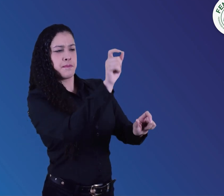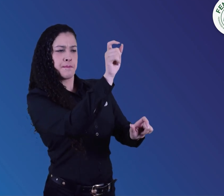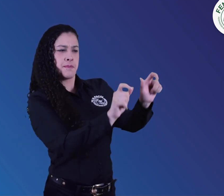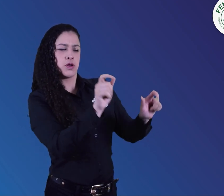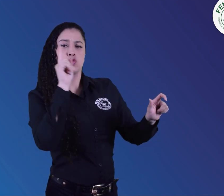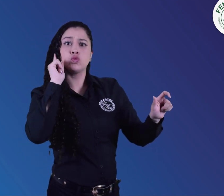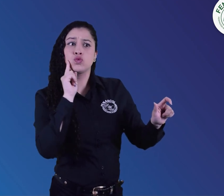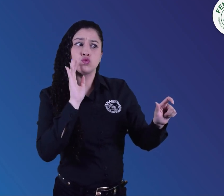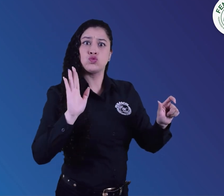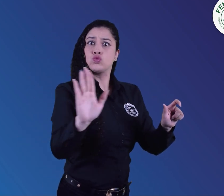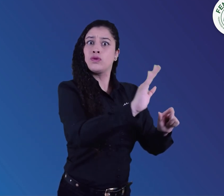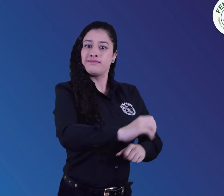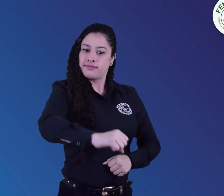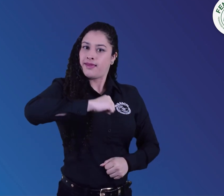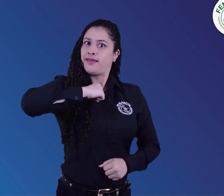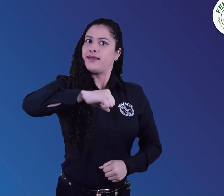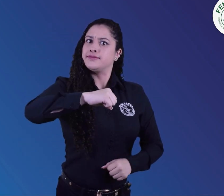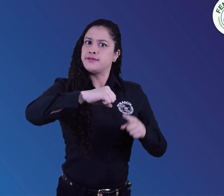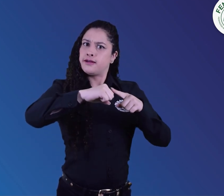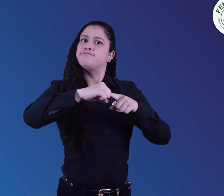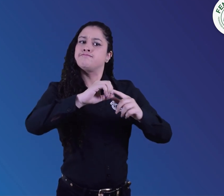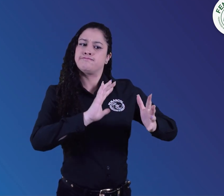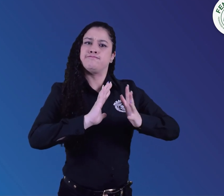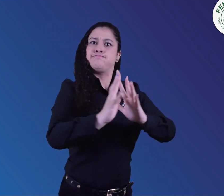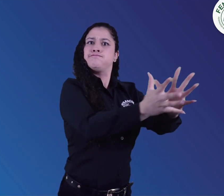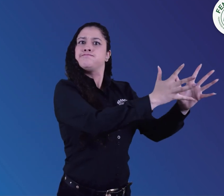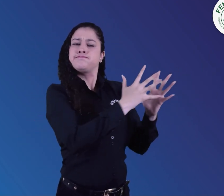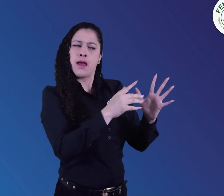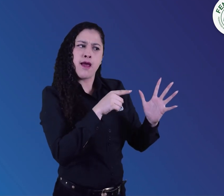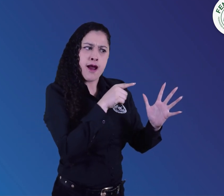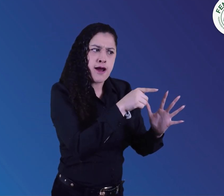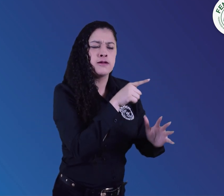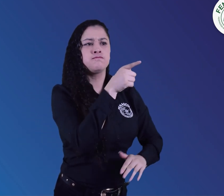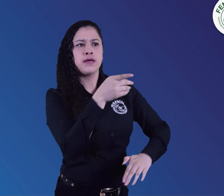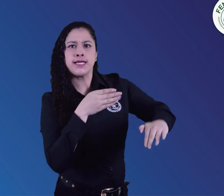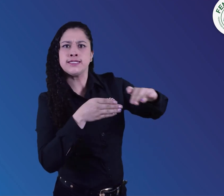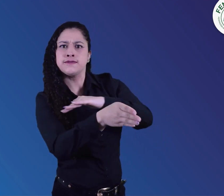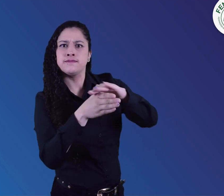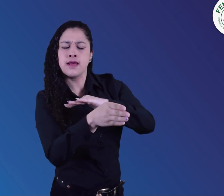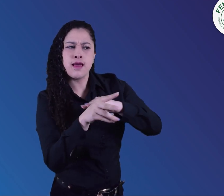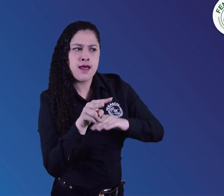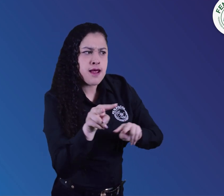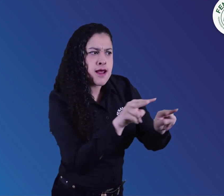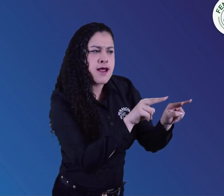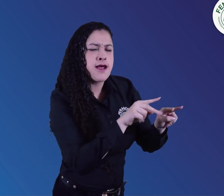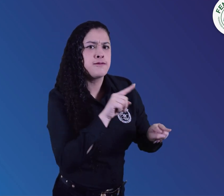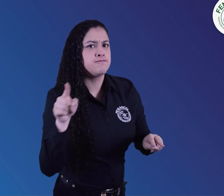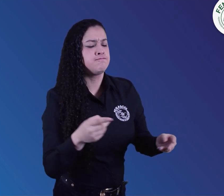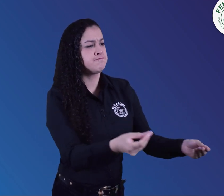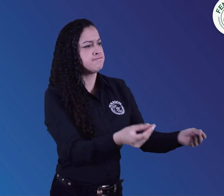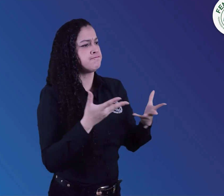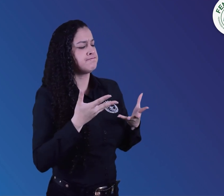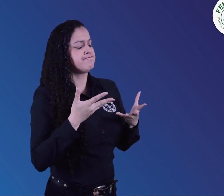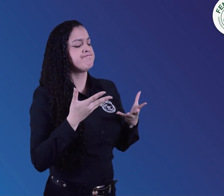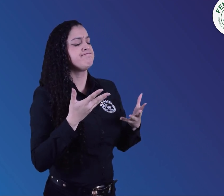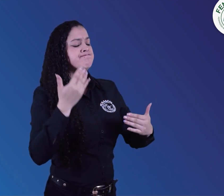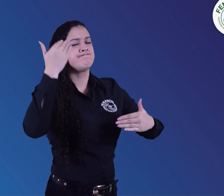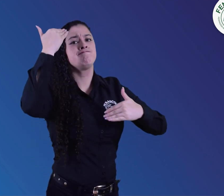reconocemos la lengua de señas como derecho de las personas sordas. Haciendo los espacios accesibles. Que